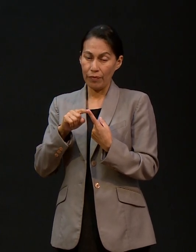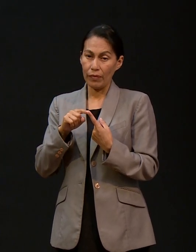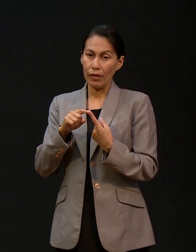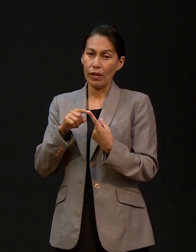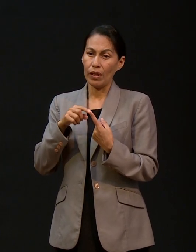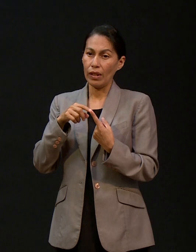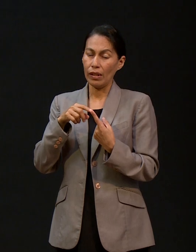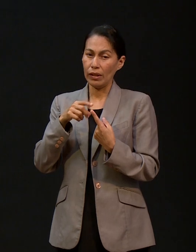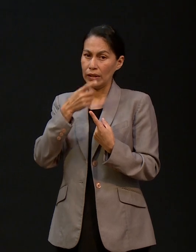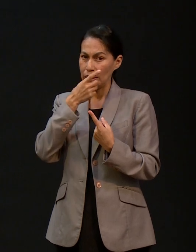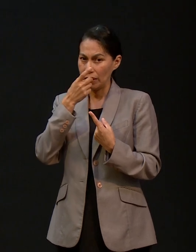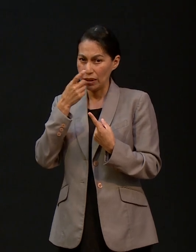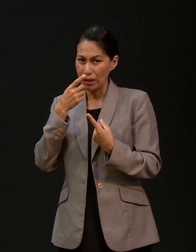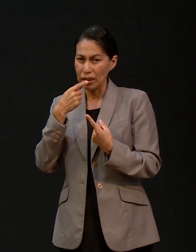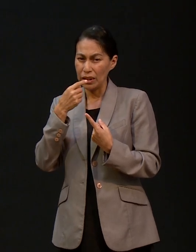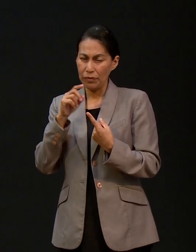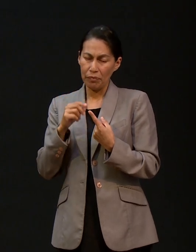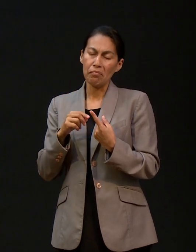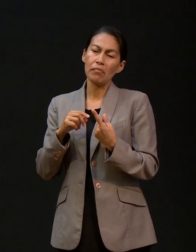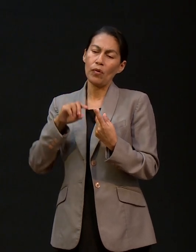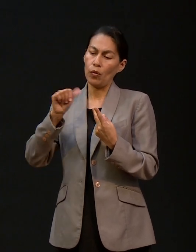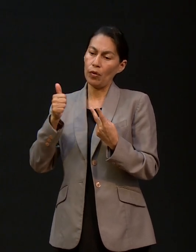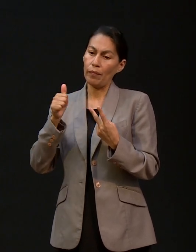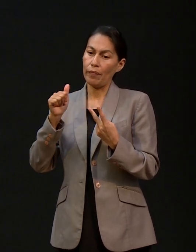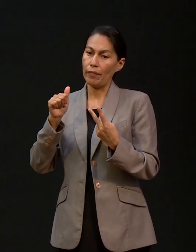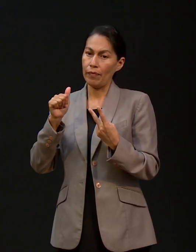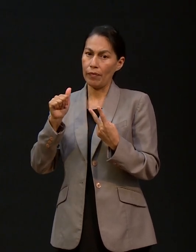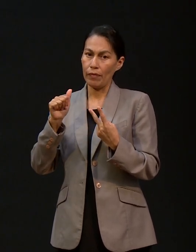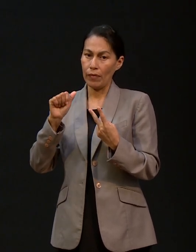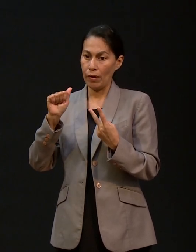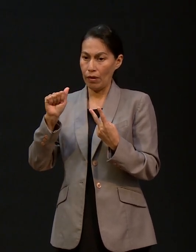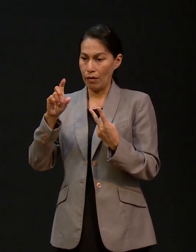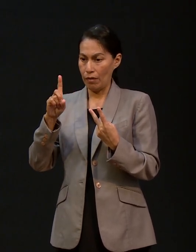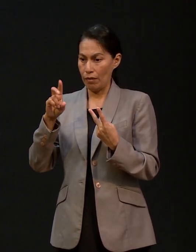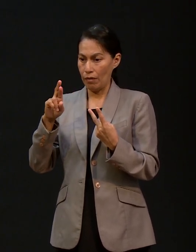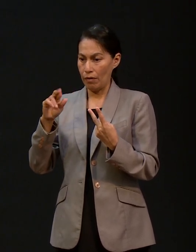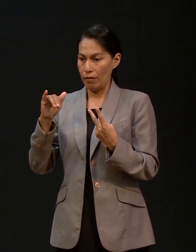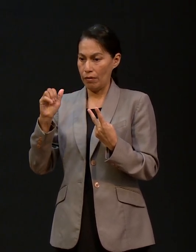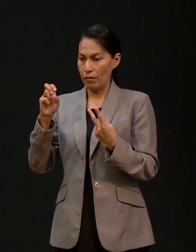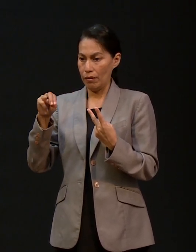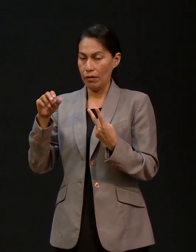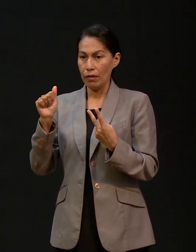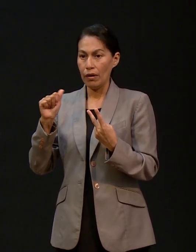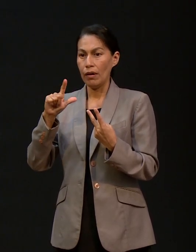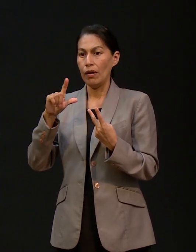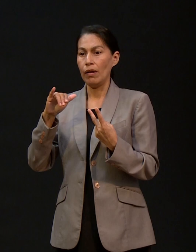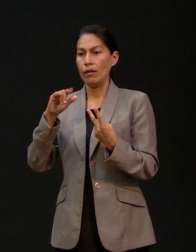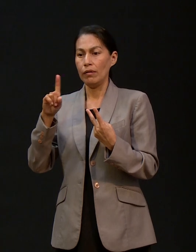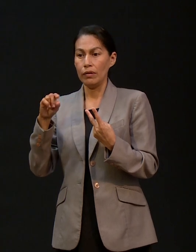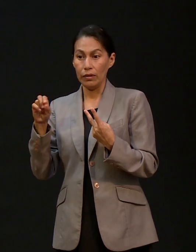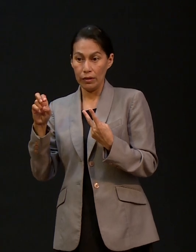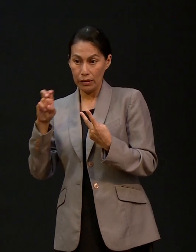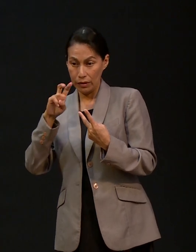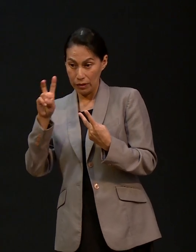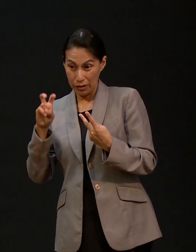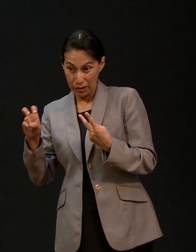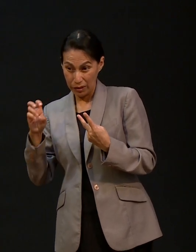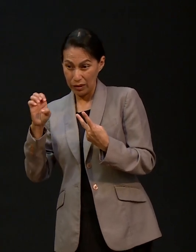es odontóloga, está trabajando aquí en Monterrey. Y Adriana Lisset está